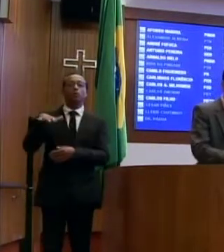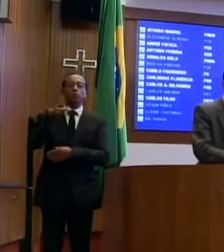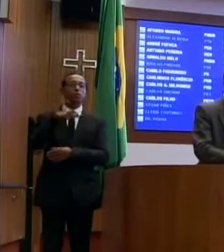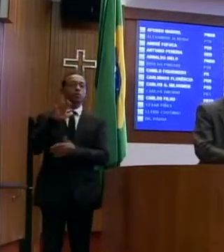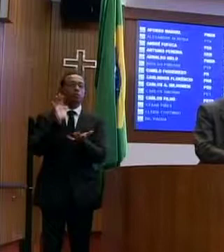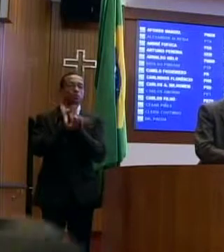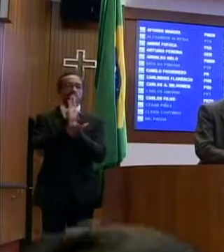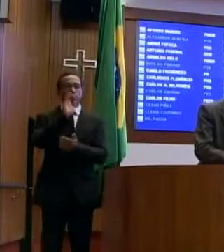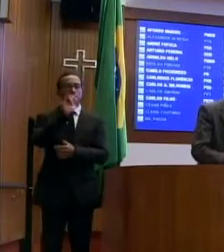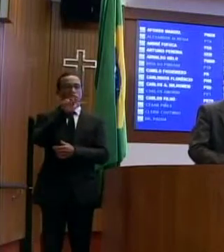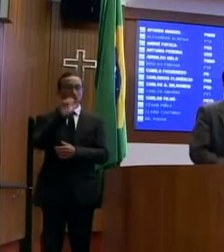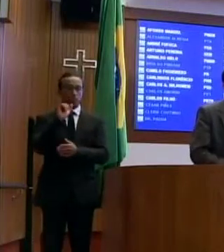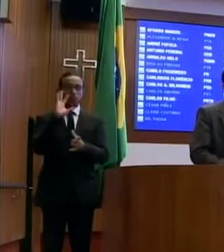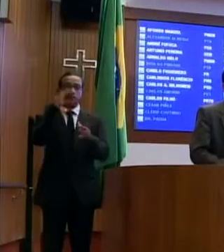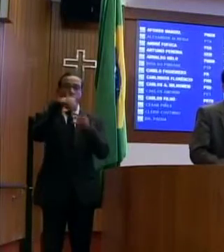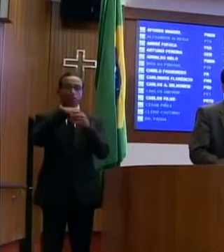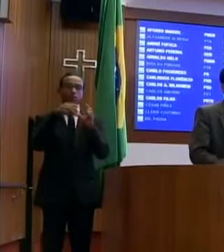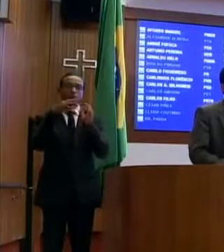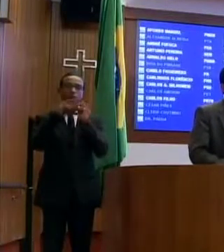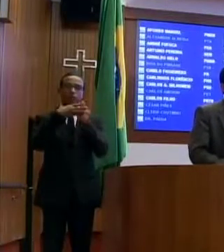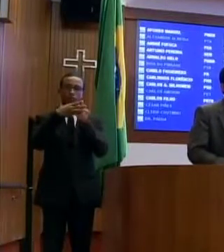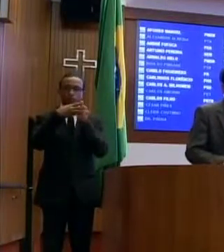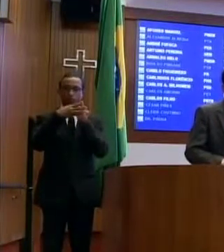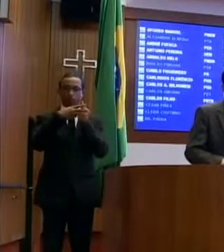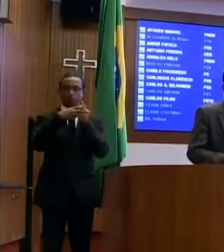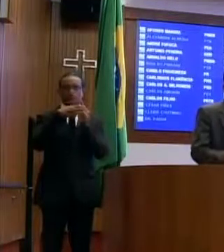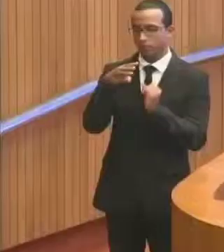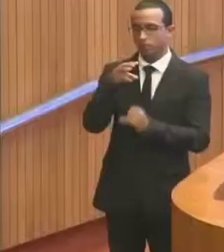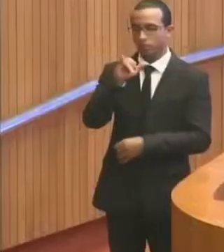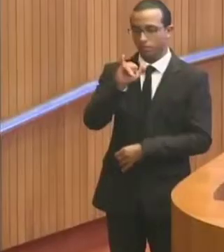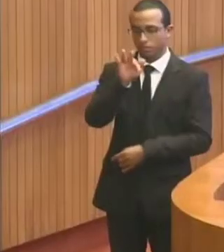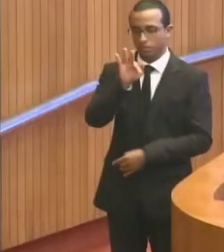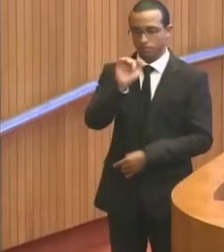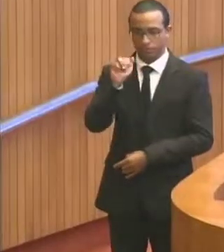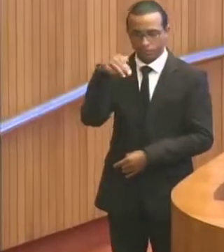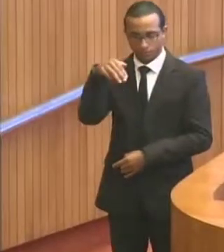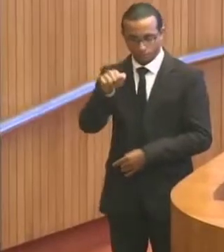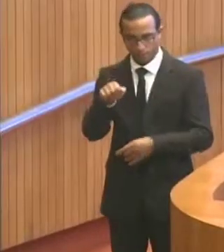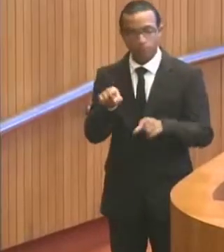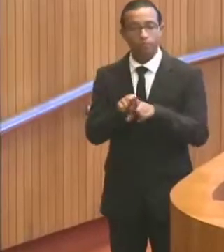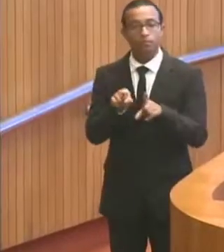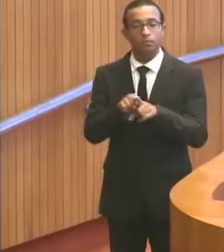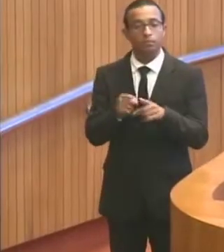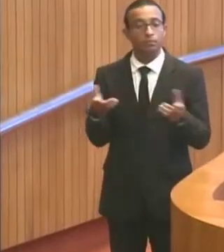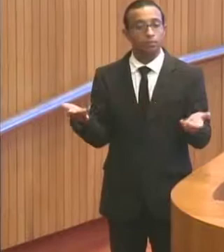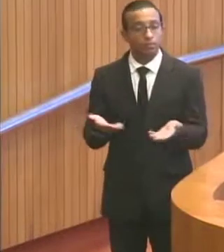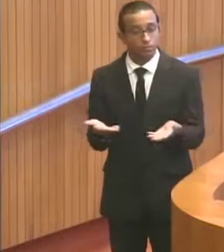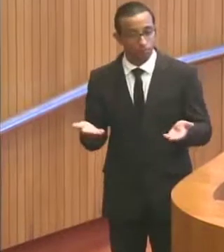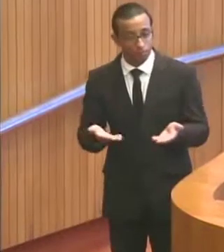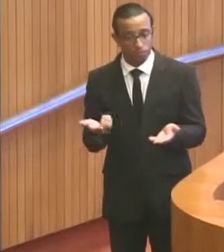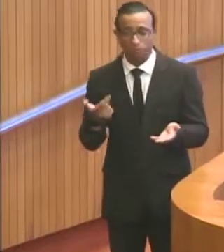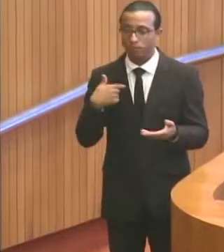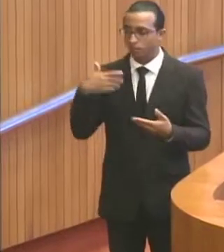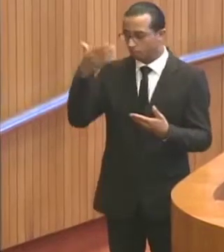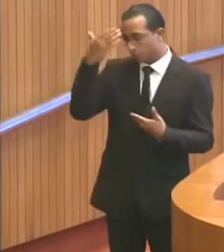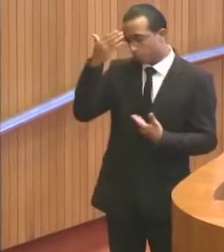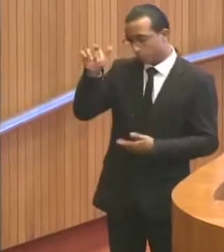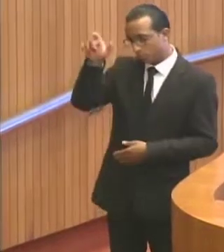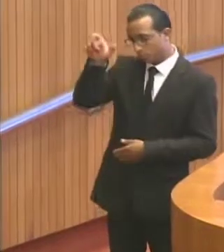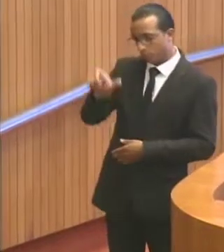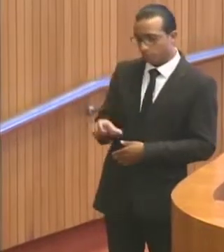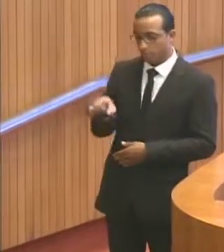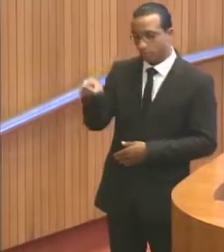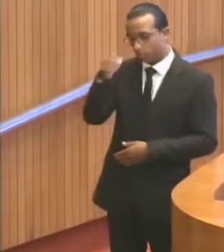rede federal do Instituto Federal do Maranhão. E, por fim, reino também nas homenagens e o reconhecimento